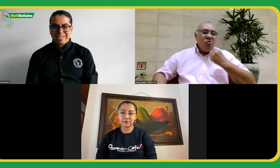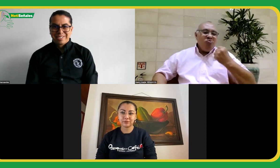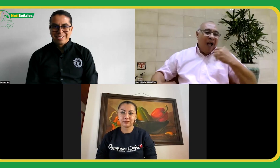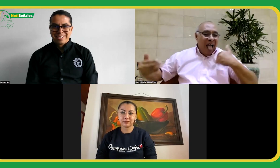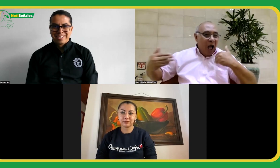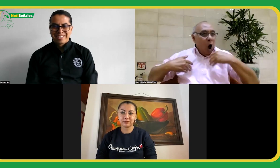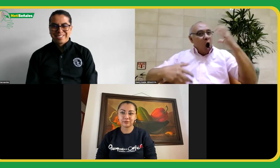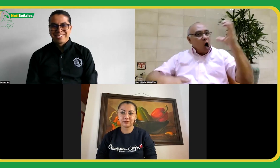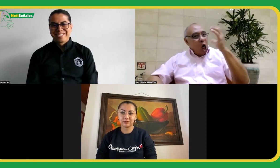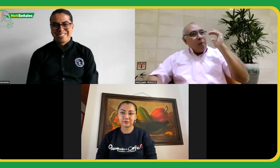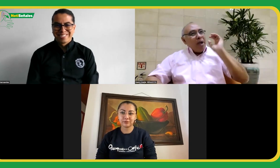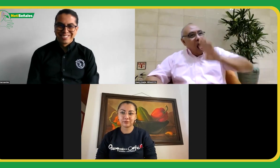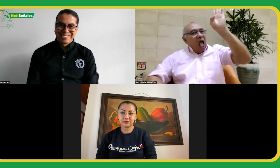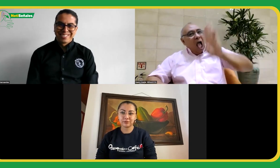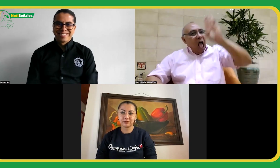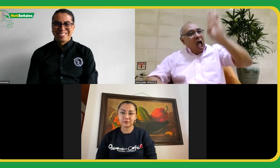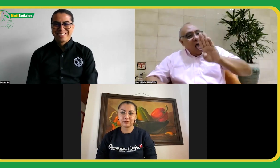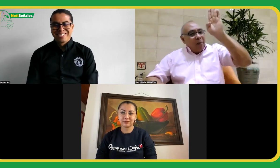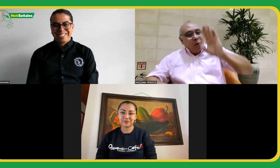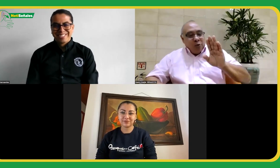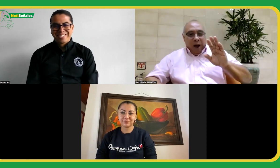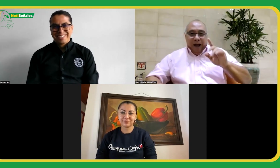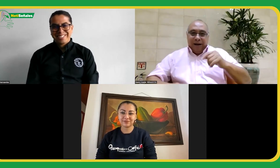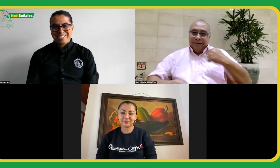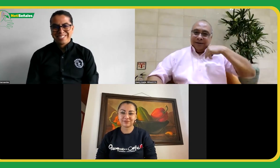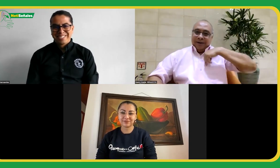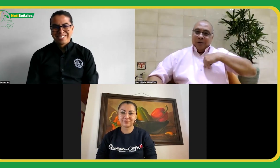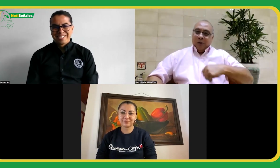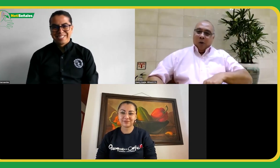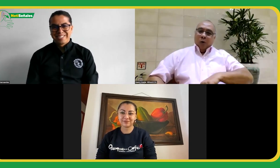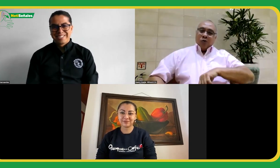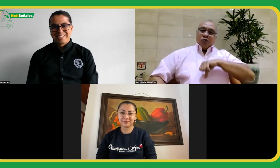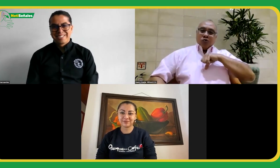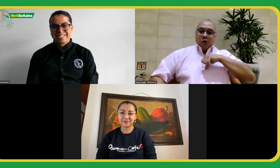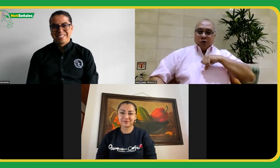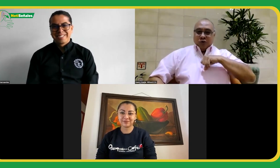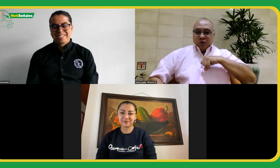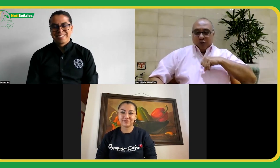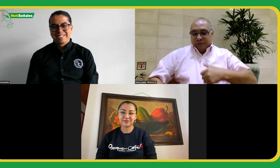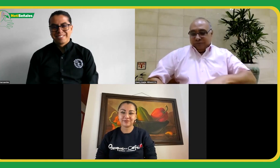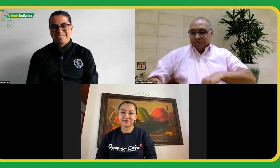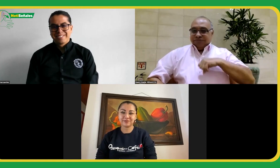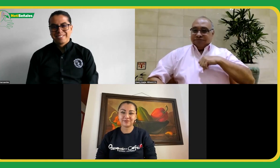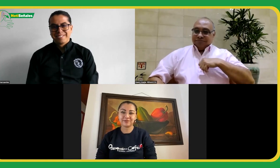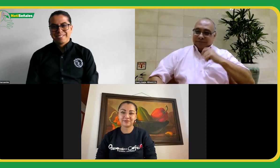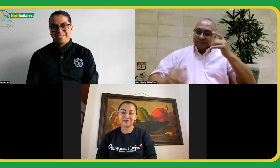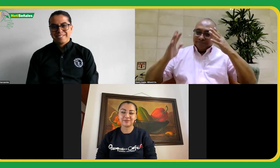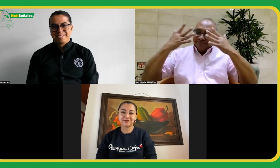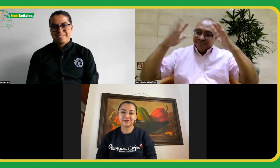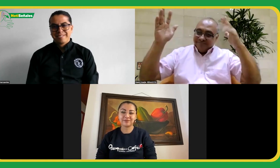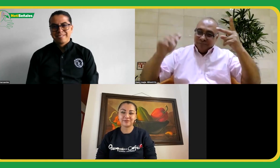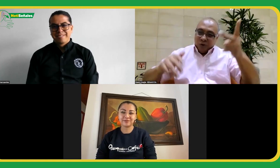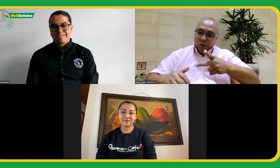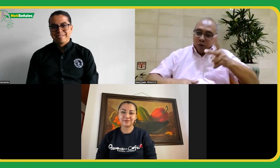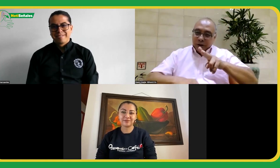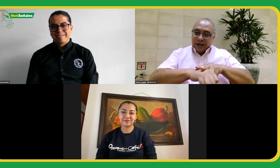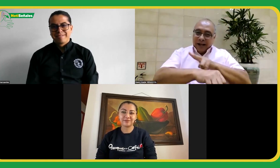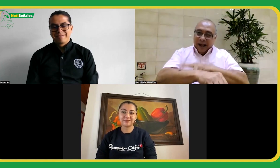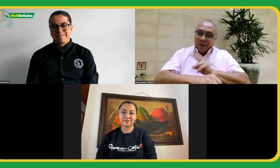esto pues me dio pie para hacer bromas al respecto como el más participativo pero aquí adentro se siente un gran orgullo celebro que